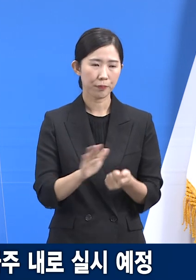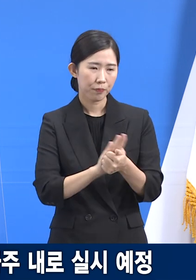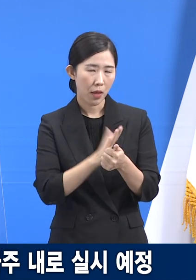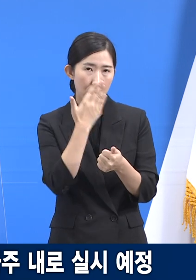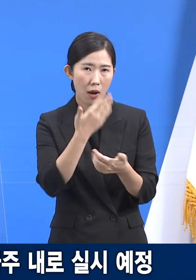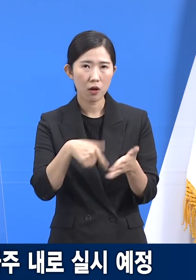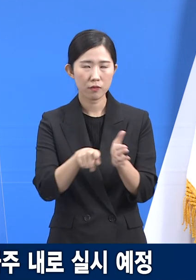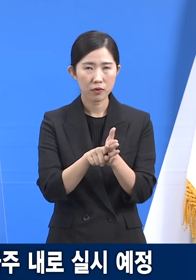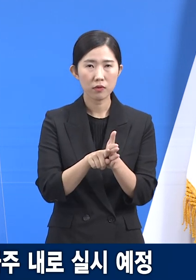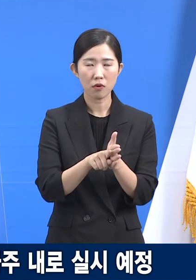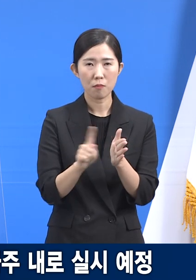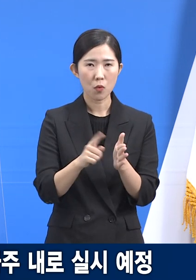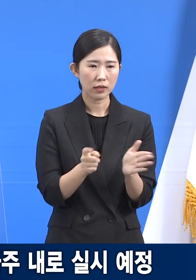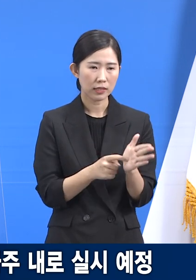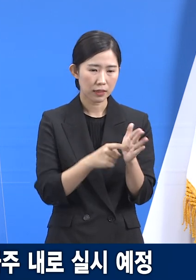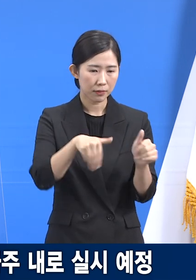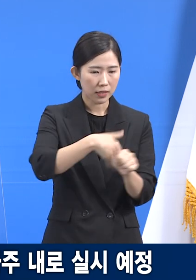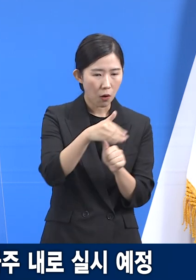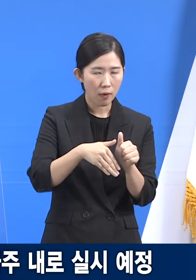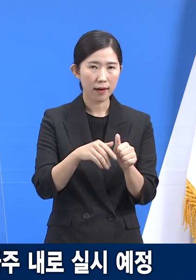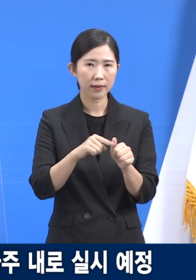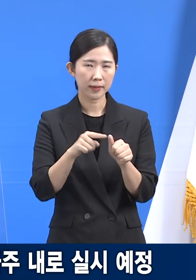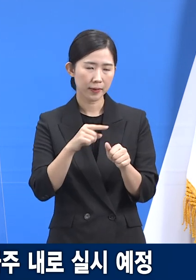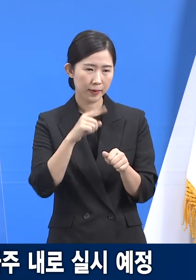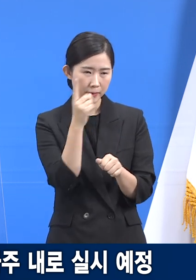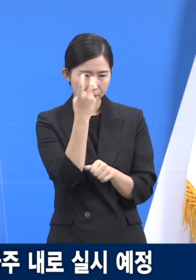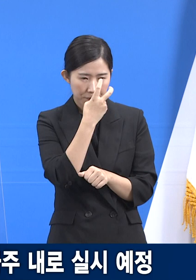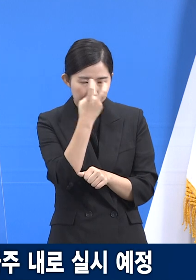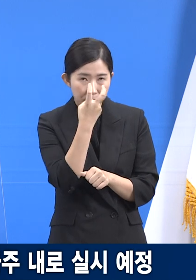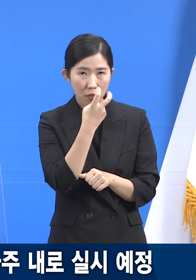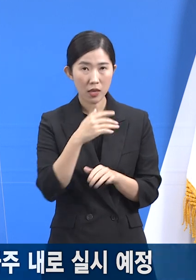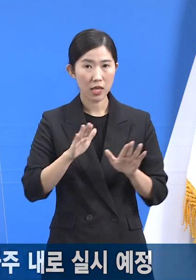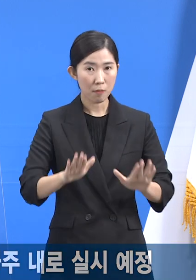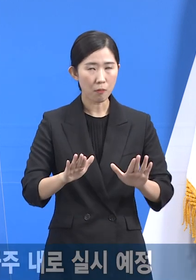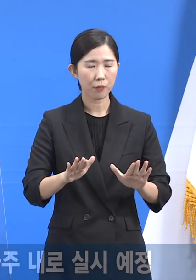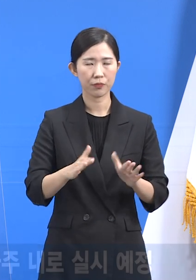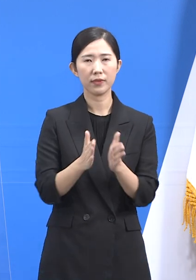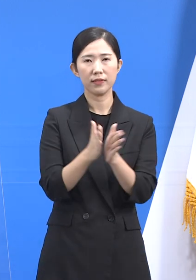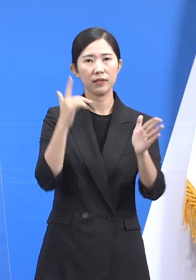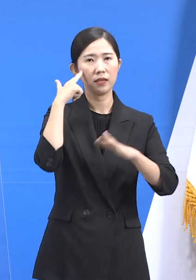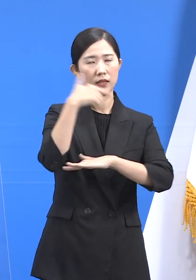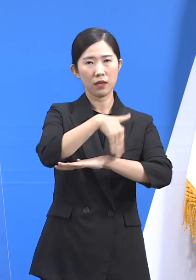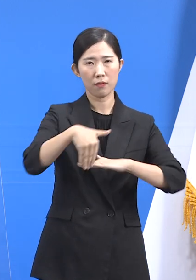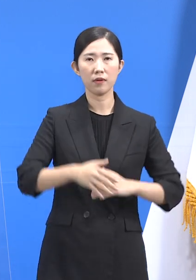재택치료자 응급사항 대응체계 점검을 금주주 내로 실시할 예정입니다.